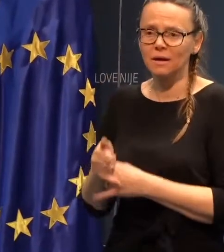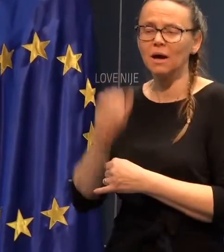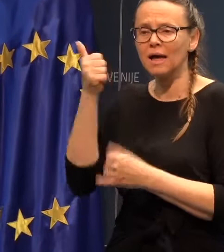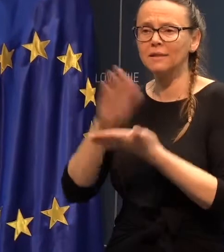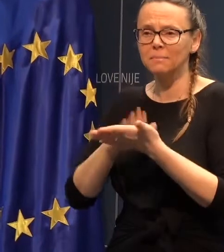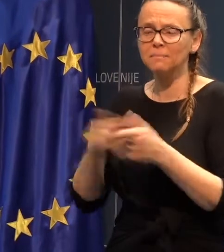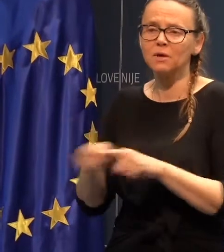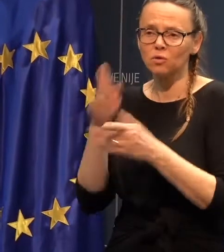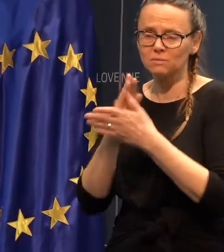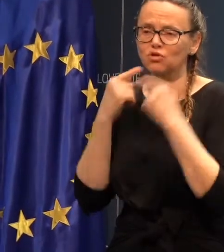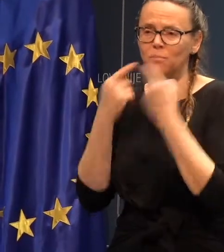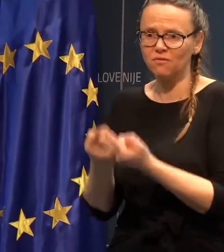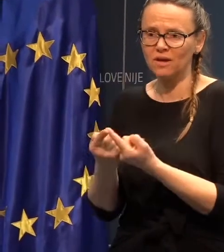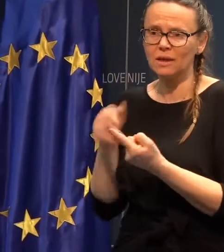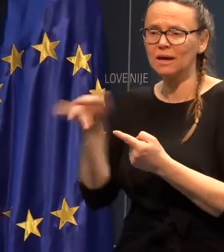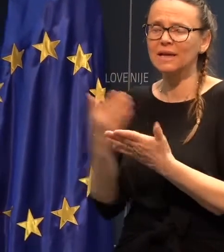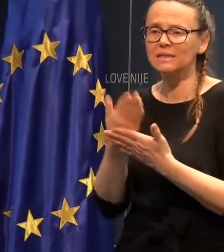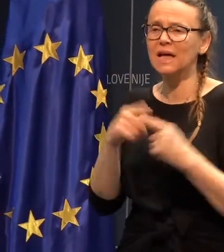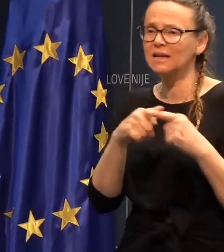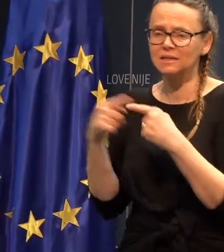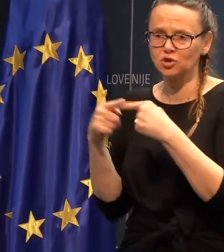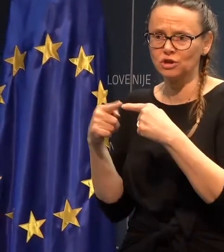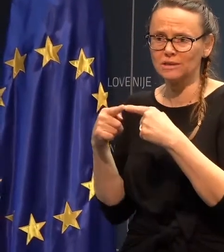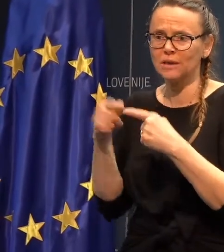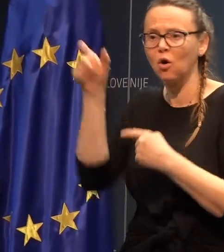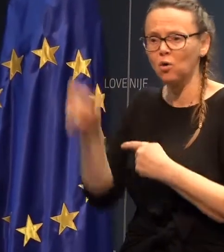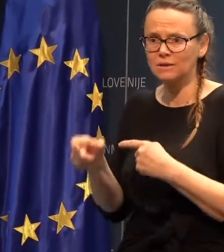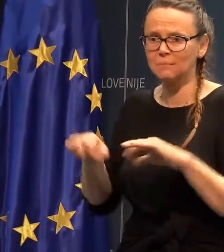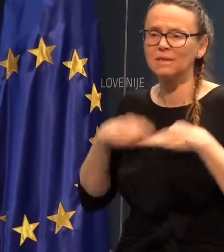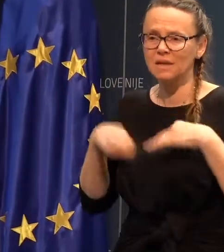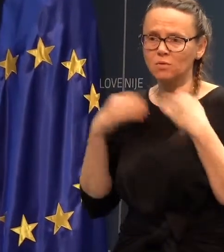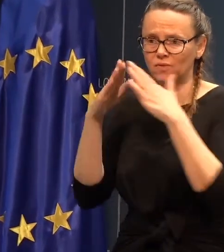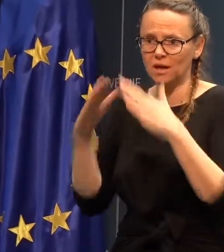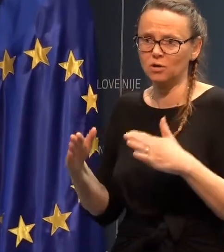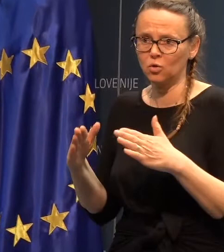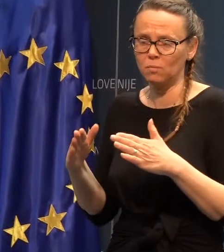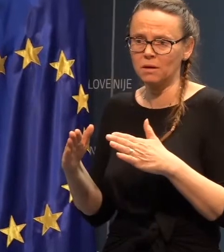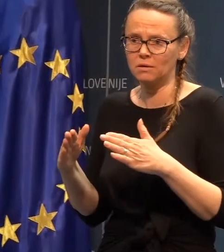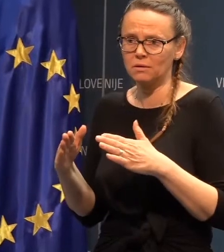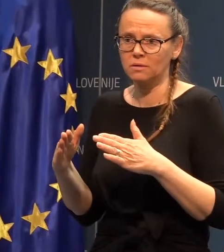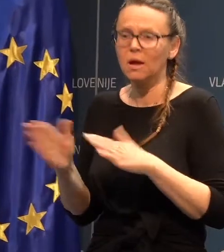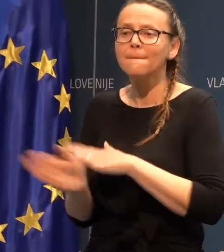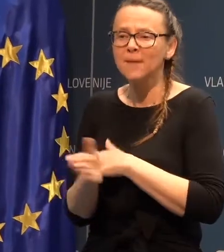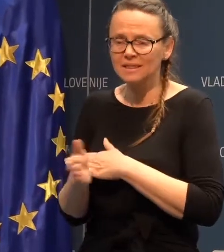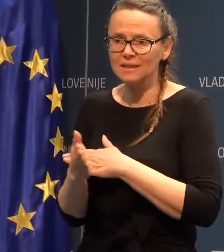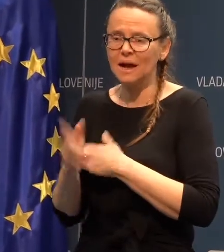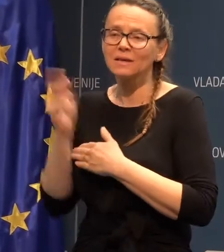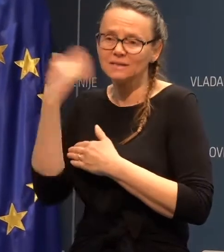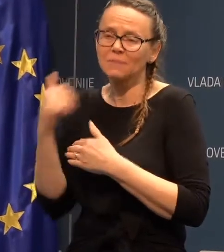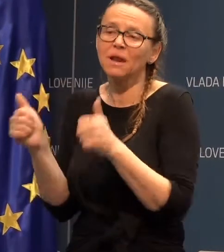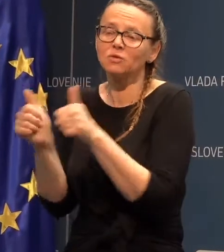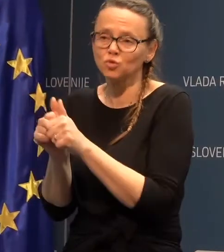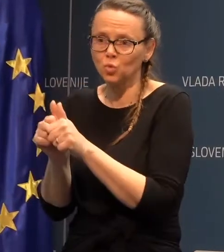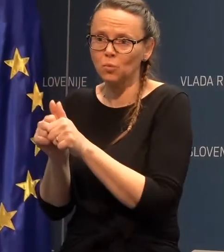primer, kot sem vam že povedala, gre za rizični stik osebe z zdravstvenega doma Metvika, ki sta bila